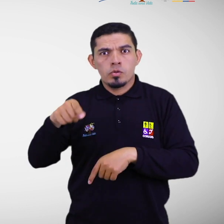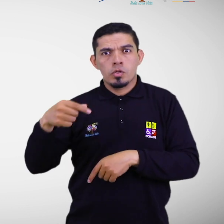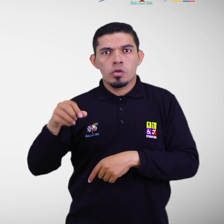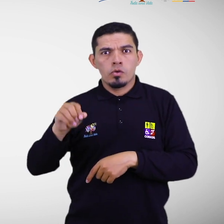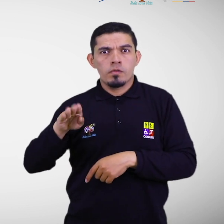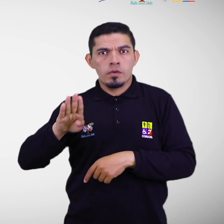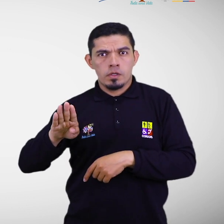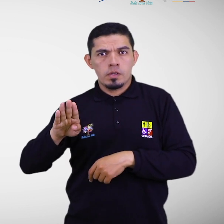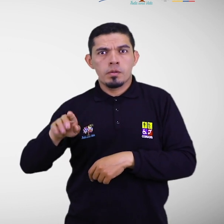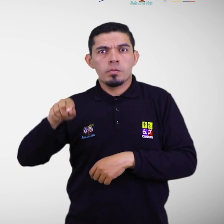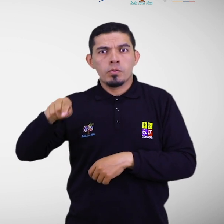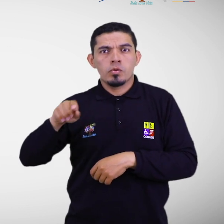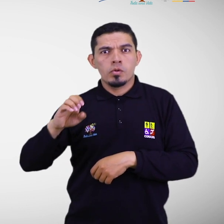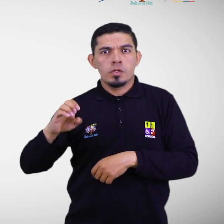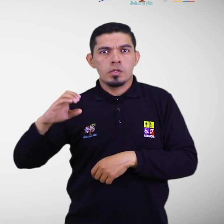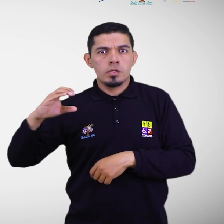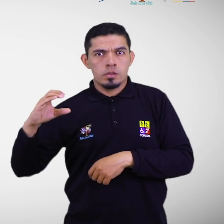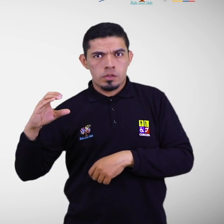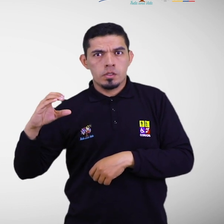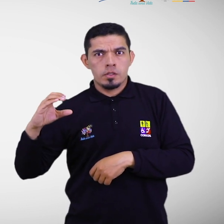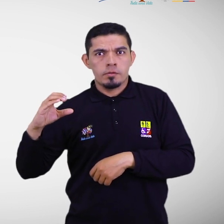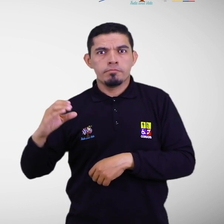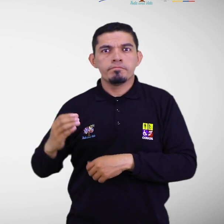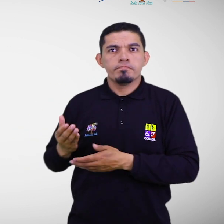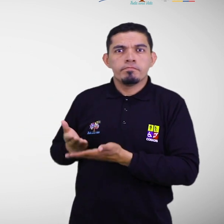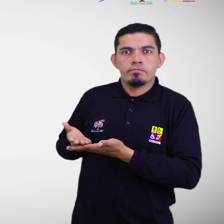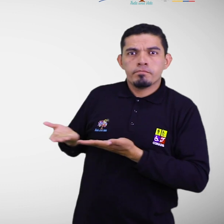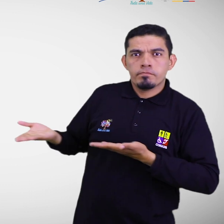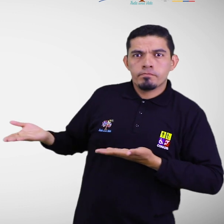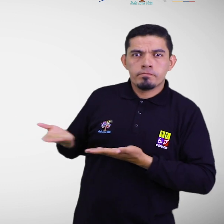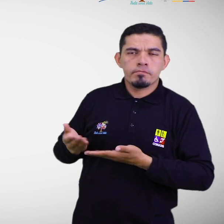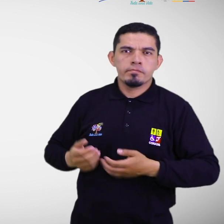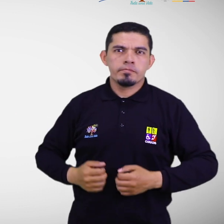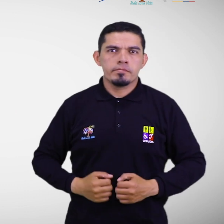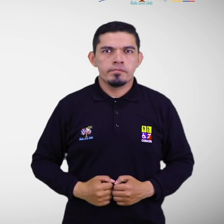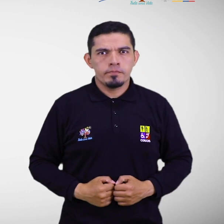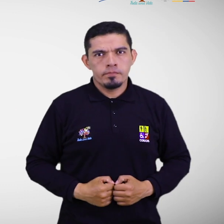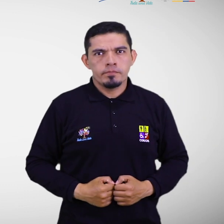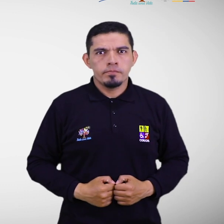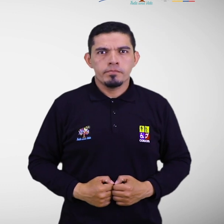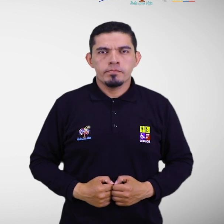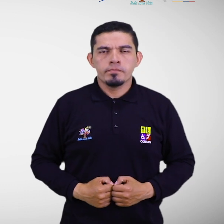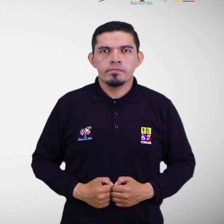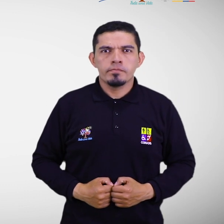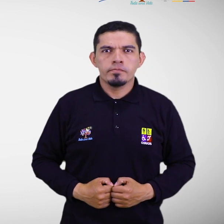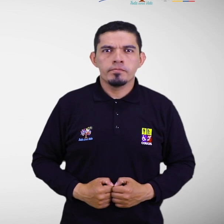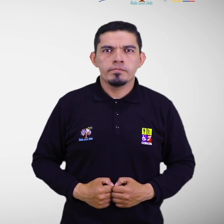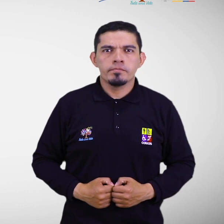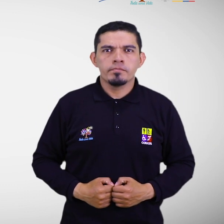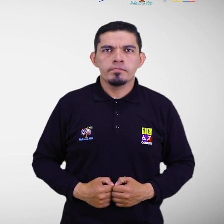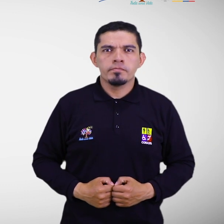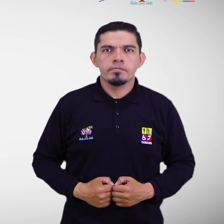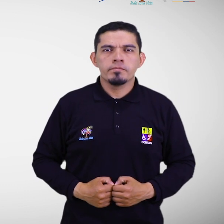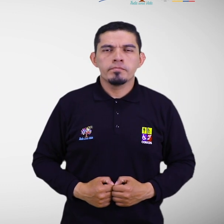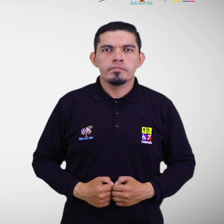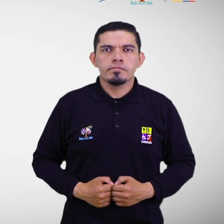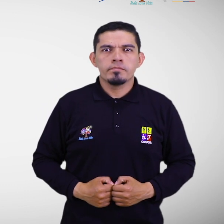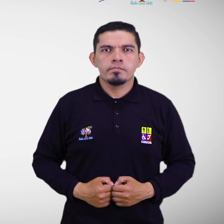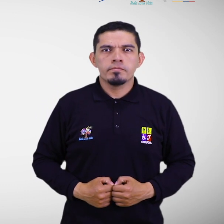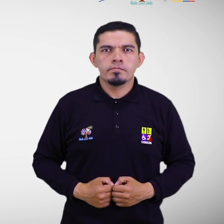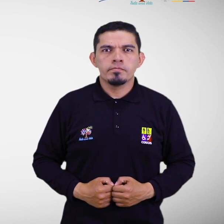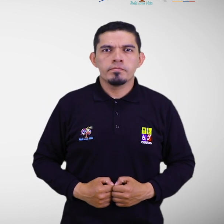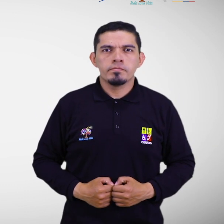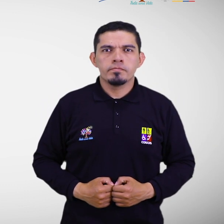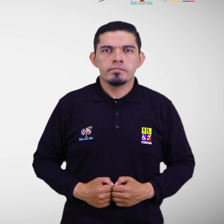.s diagonal wp content diagonal uploads diagonal 2017 diagonal 06 diagonal